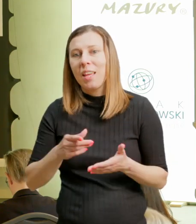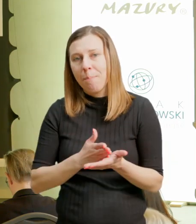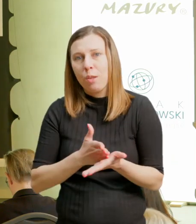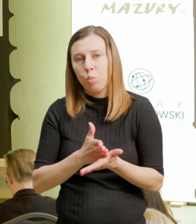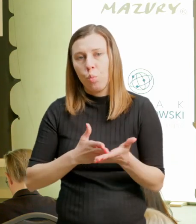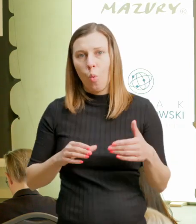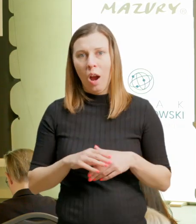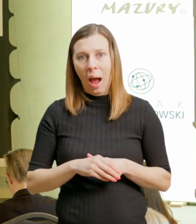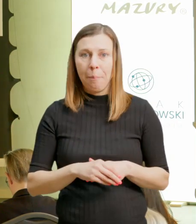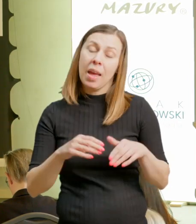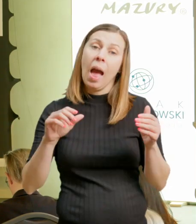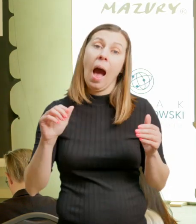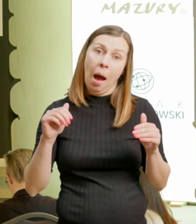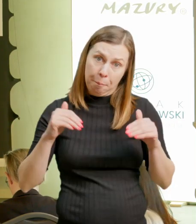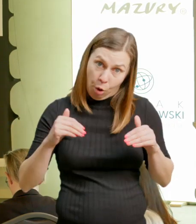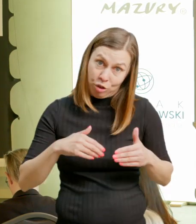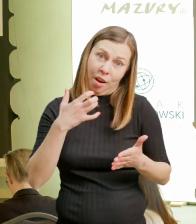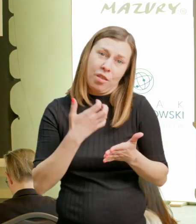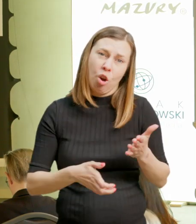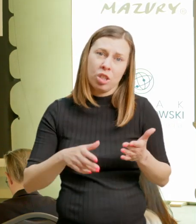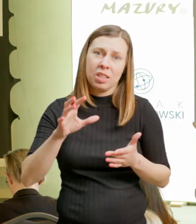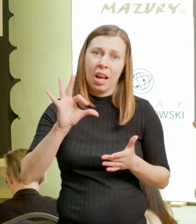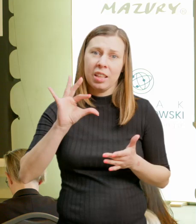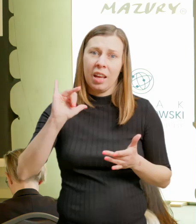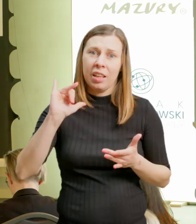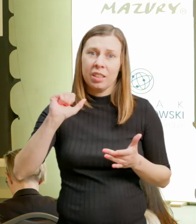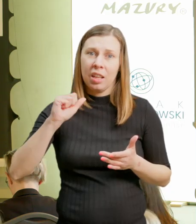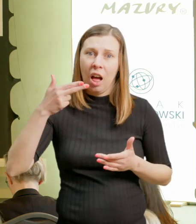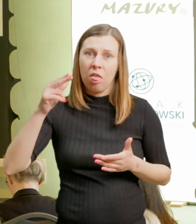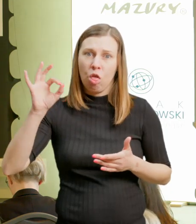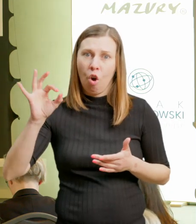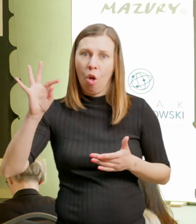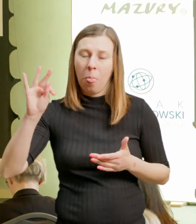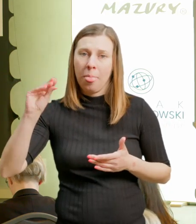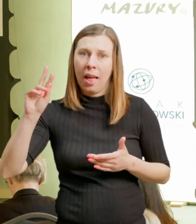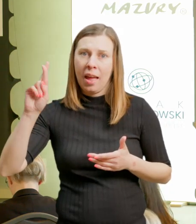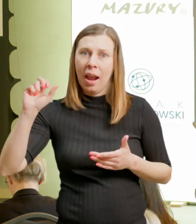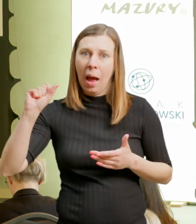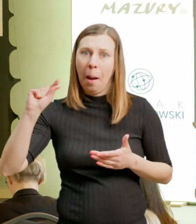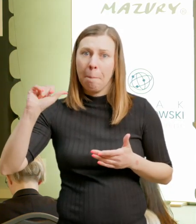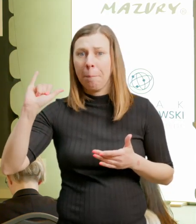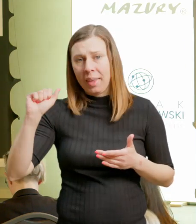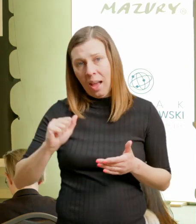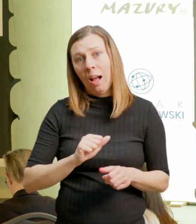zapomnieliśmy, która wydaje się mało kosztownym